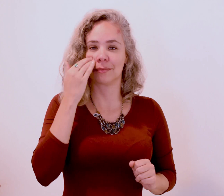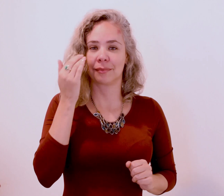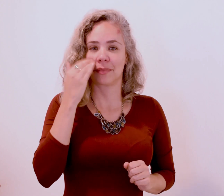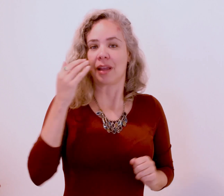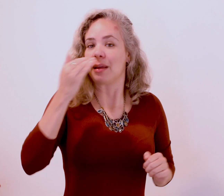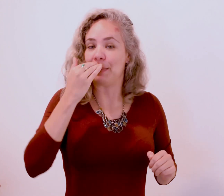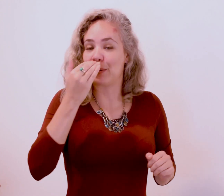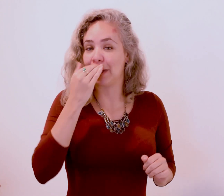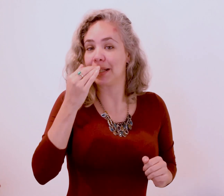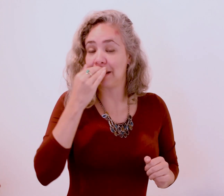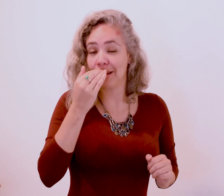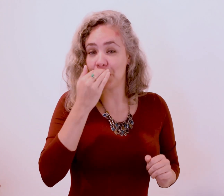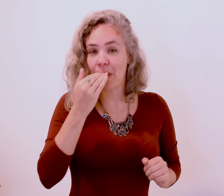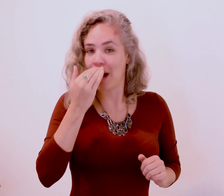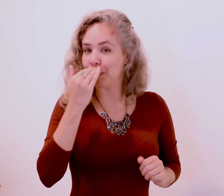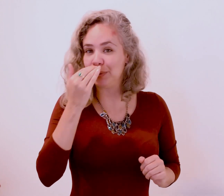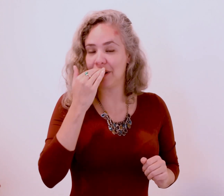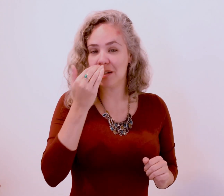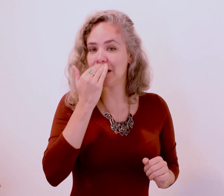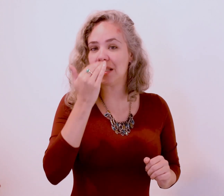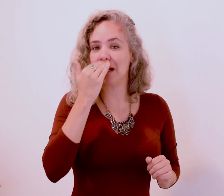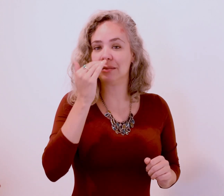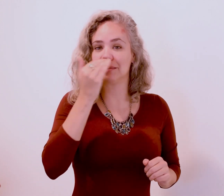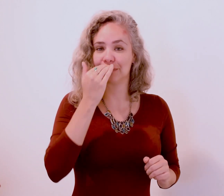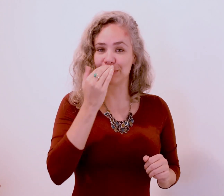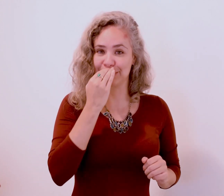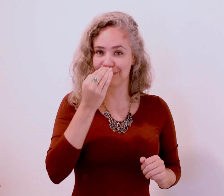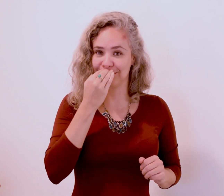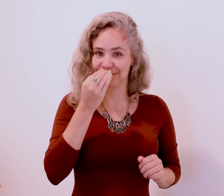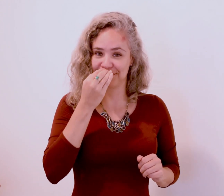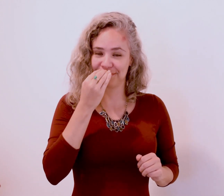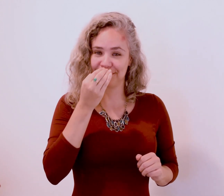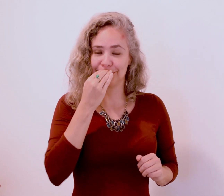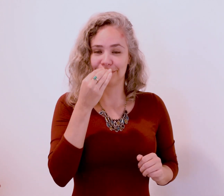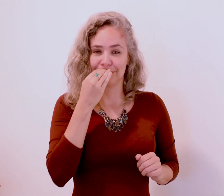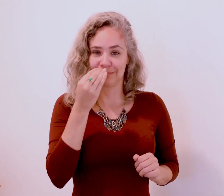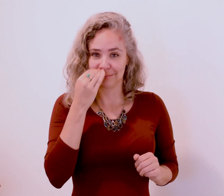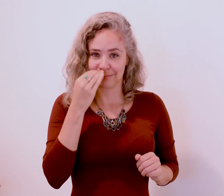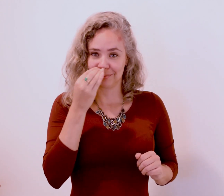Me conectando com a abundância Me conectando